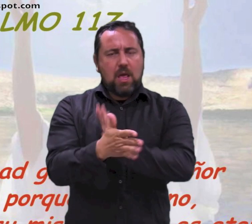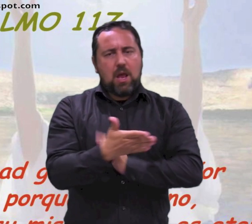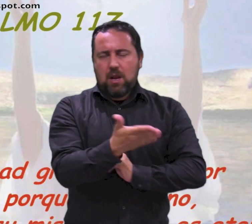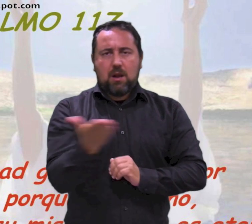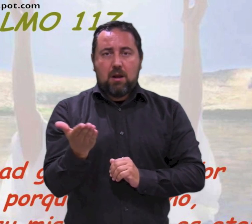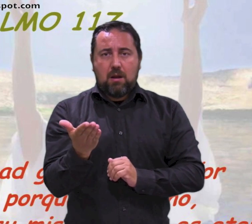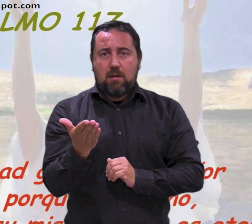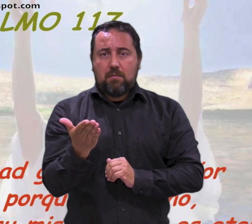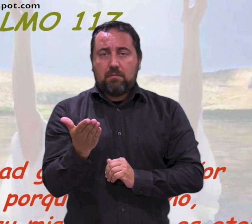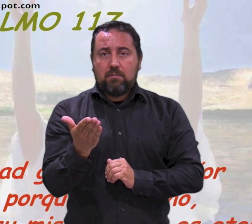misericordia.